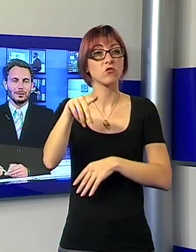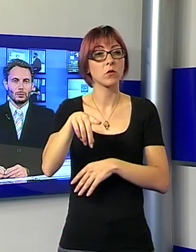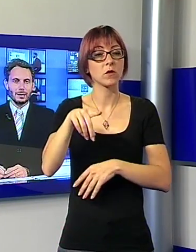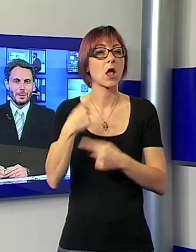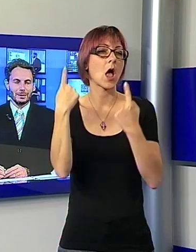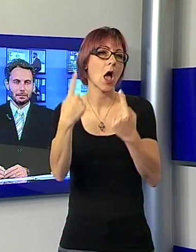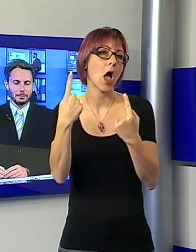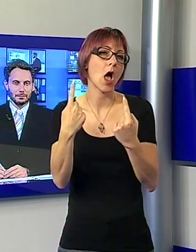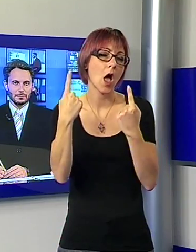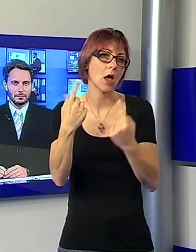di una chiamata.